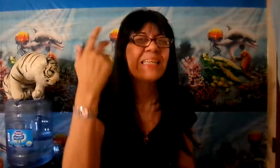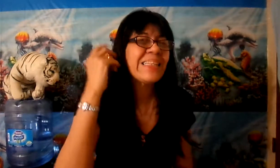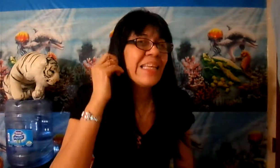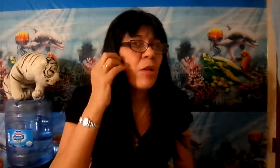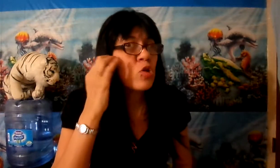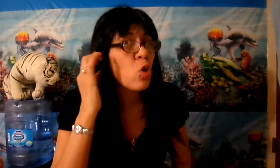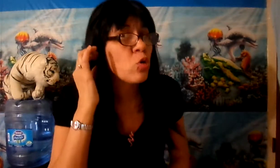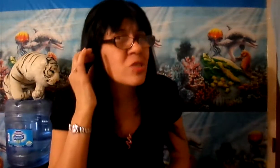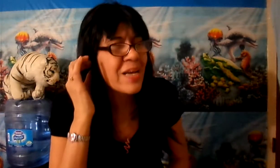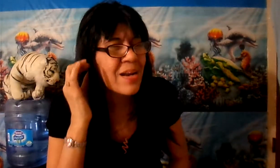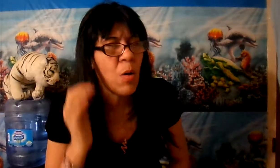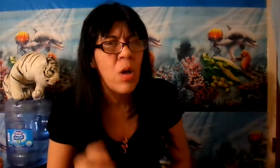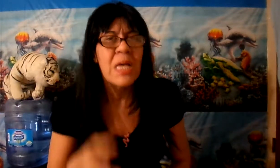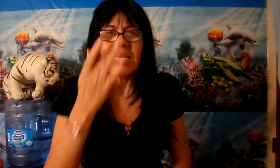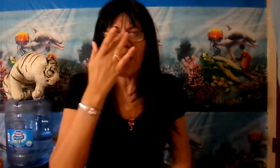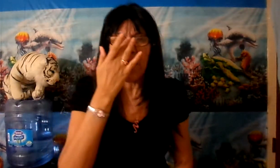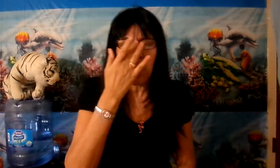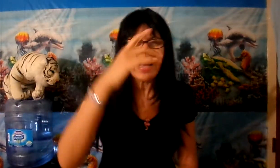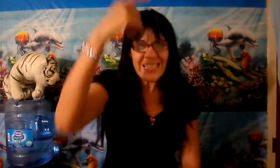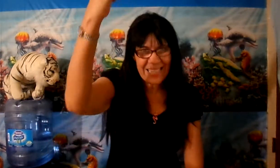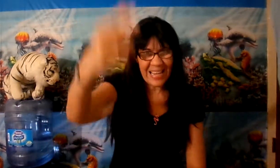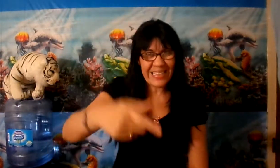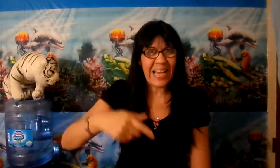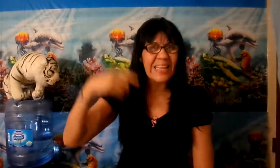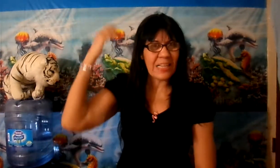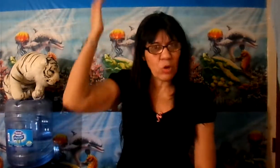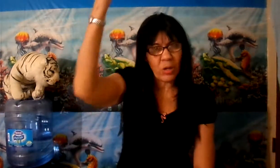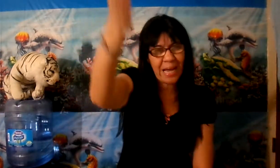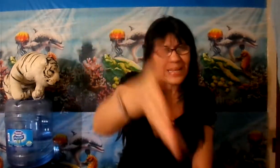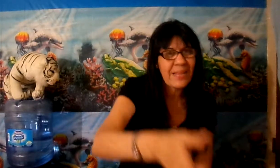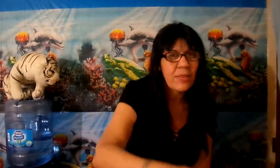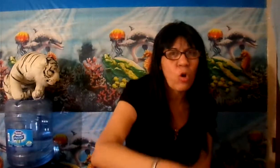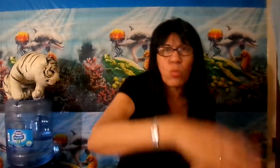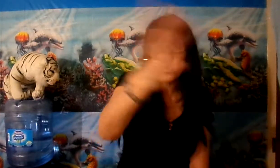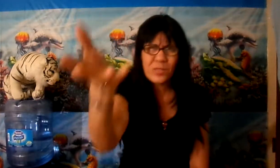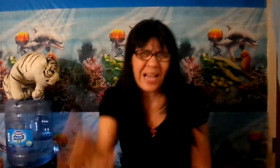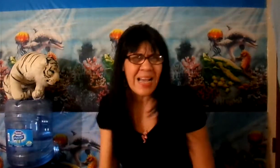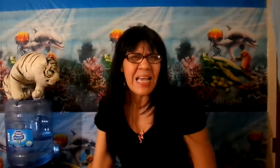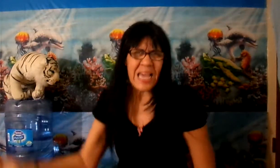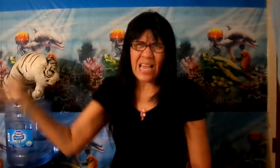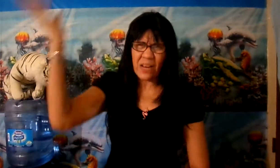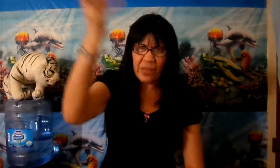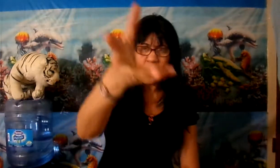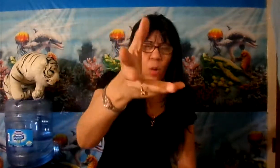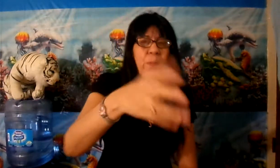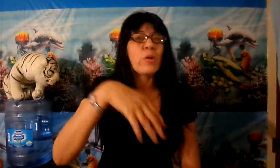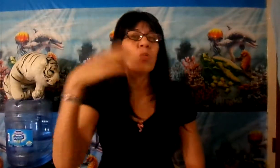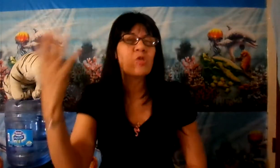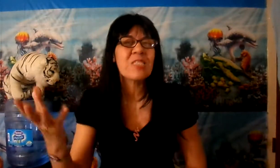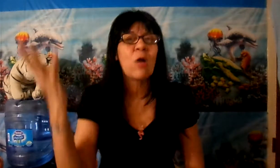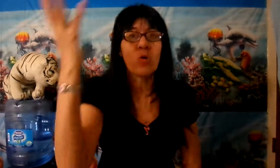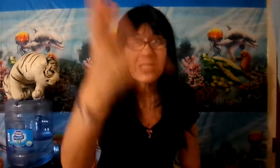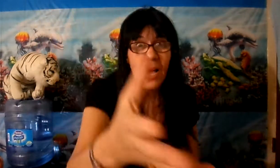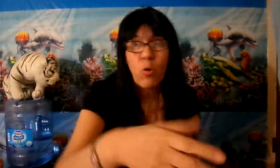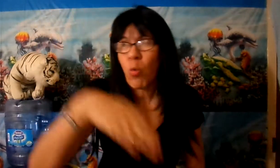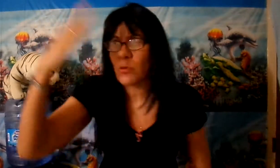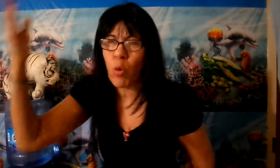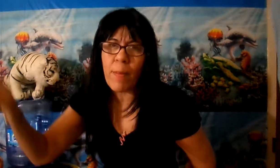tiene los oídos cerrados. Sabemos que si está irando la ira de Dios, muchos están hervidos, pero muchos se gozaron cuando Obama